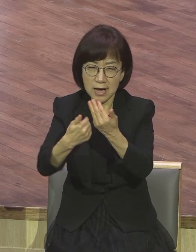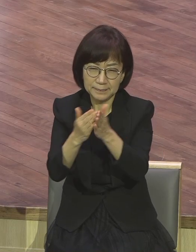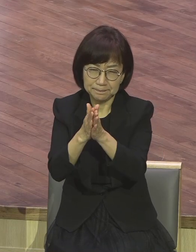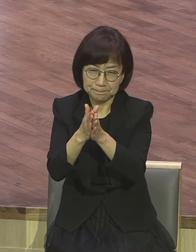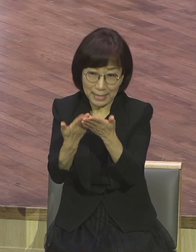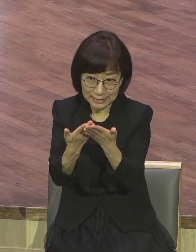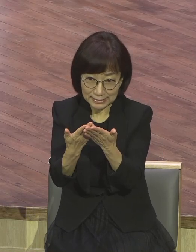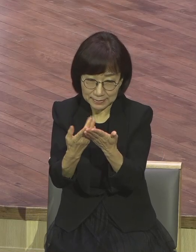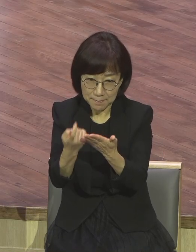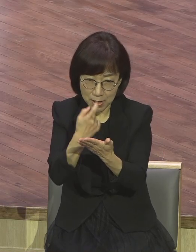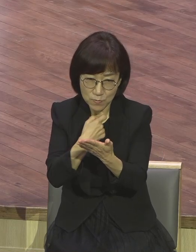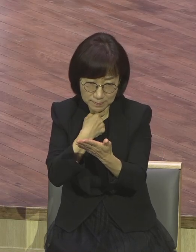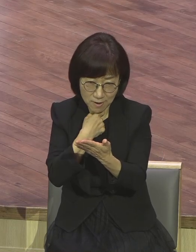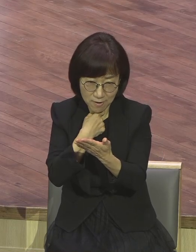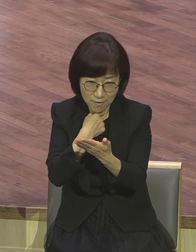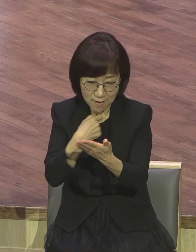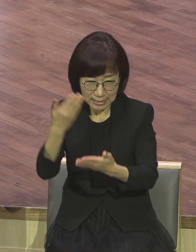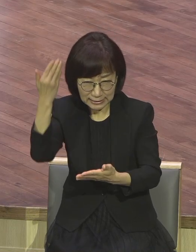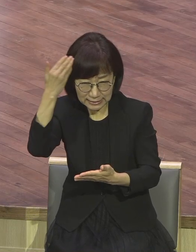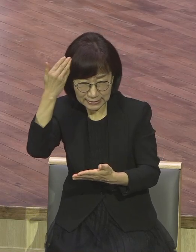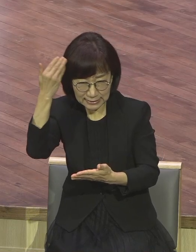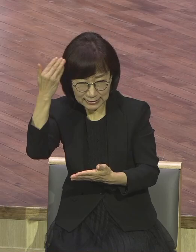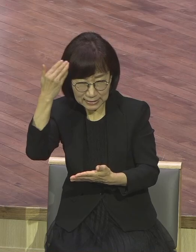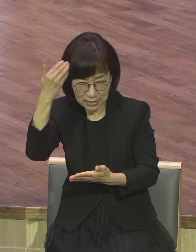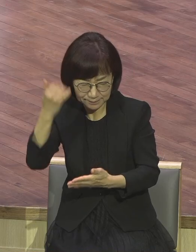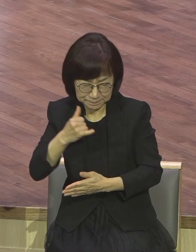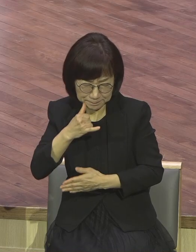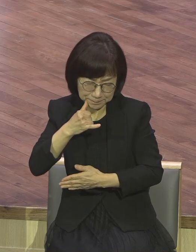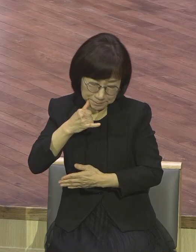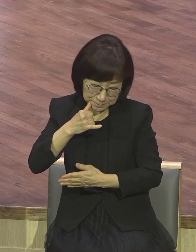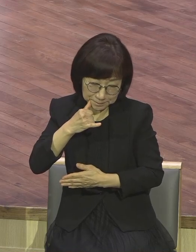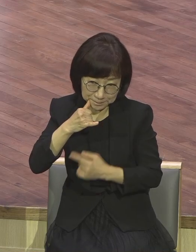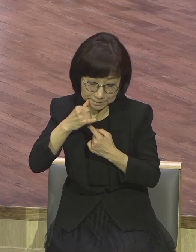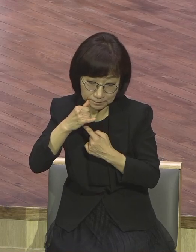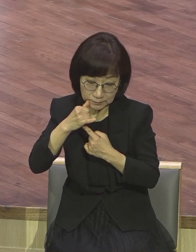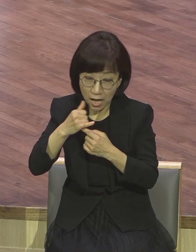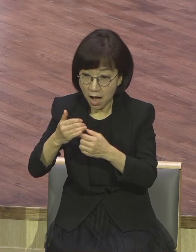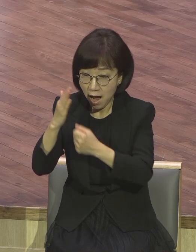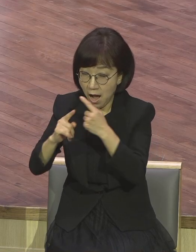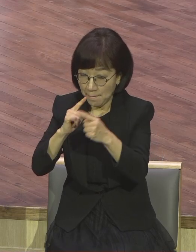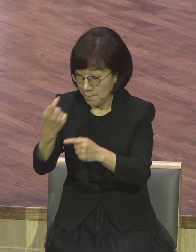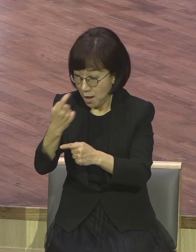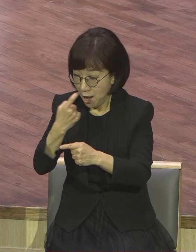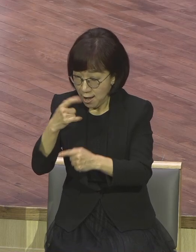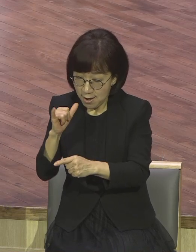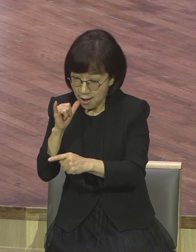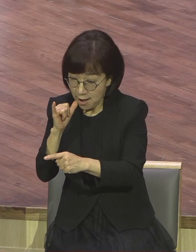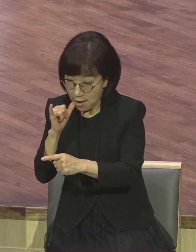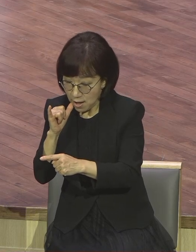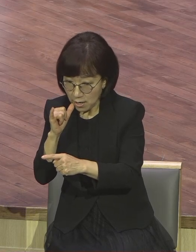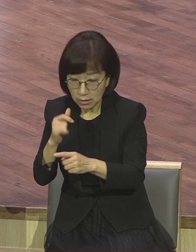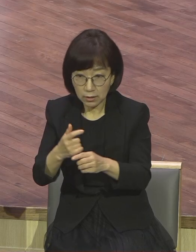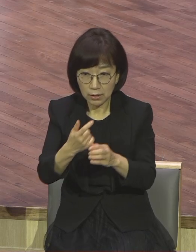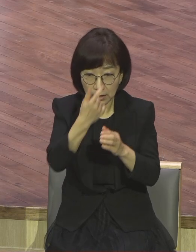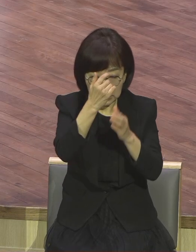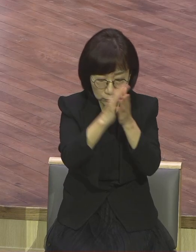우리는 기도하라고 가르치는 성경 말씀에 대한 지식을 쌓느라 기도를 껴으려 하는 목숨에 빠져서는 안 된다.